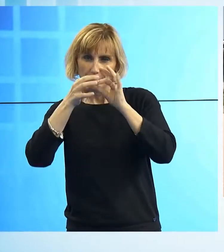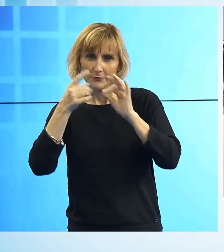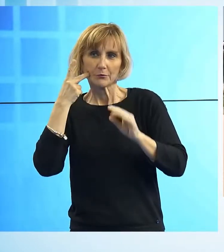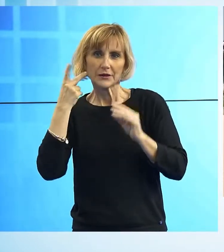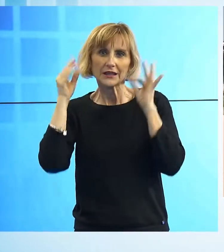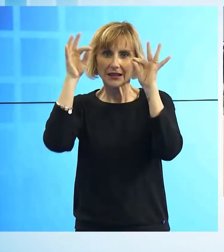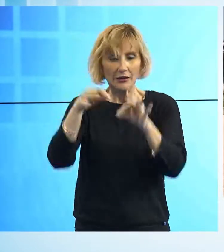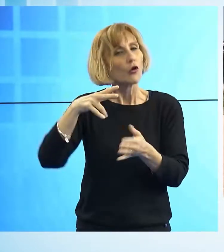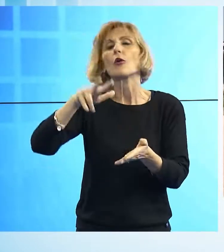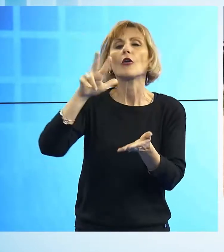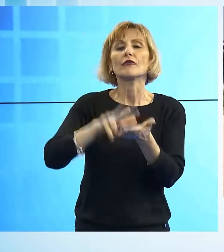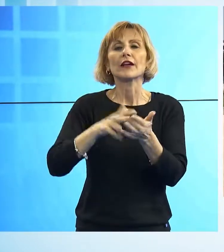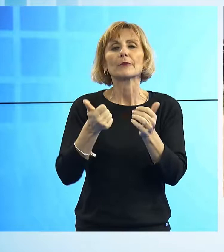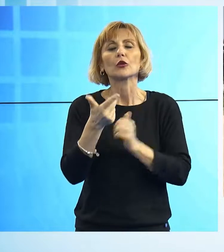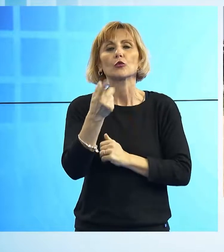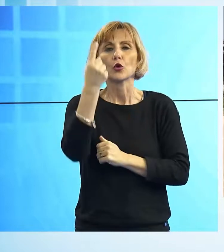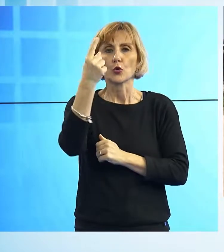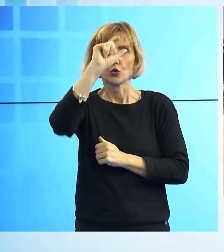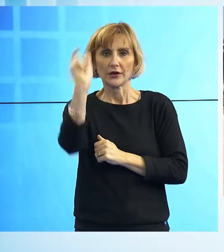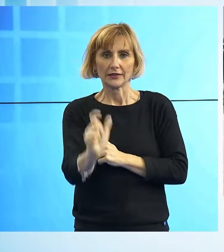virtussino numero uno in Italia.